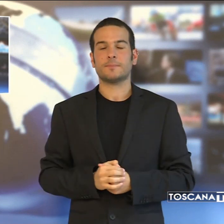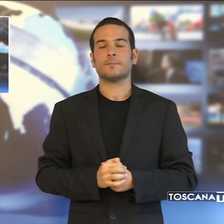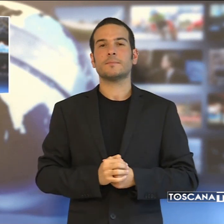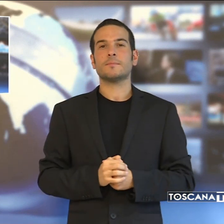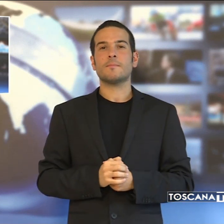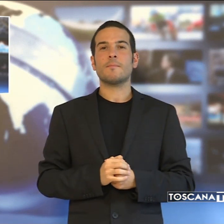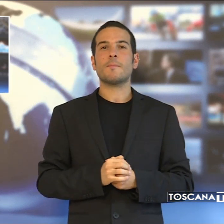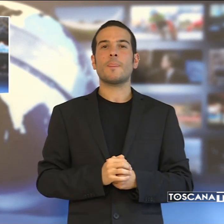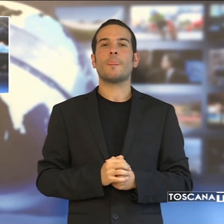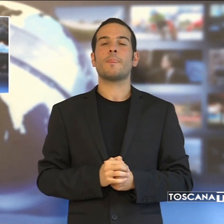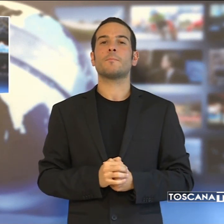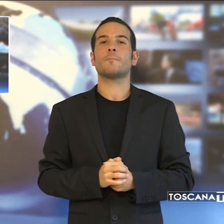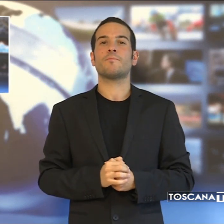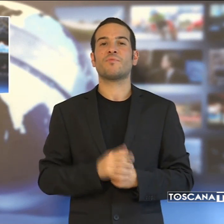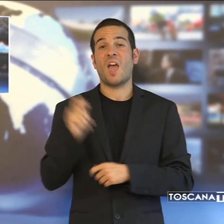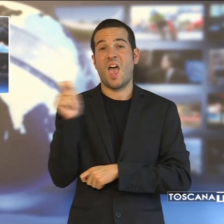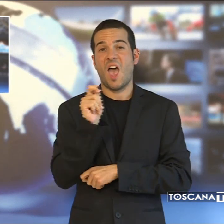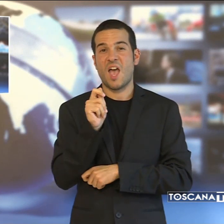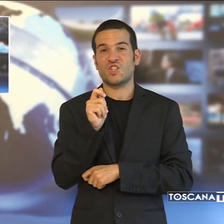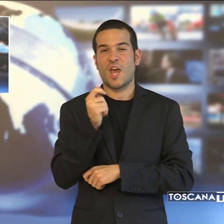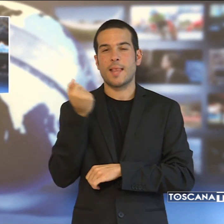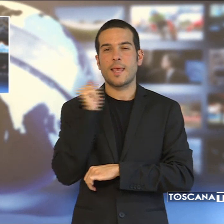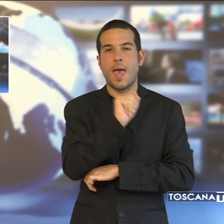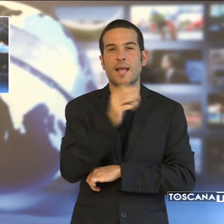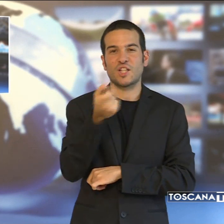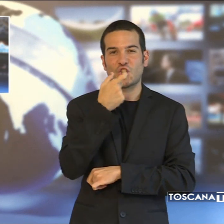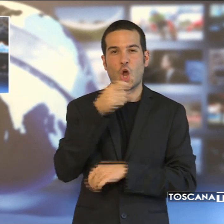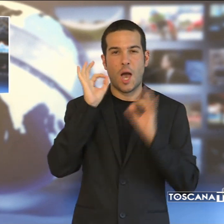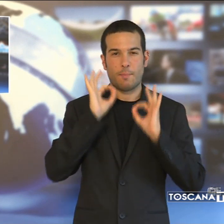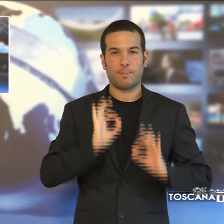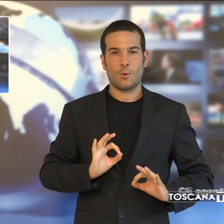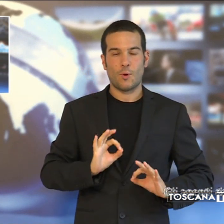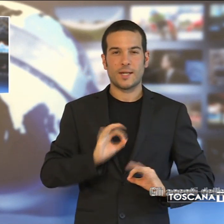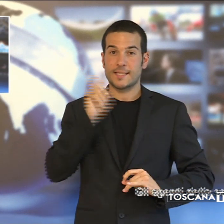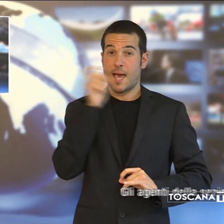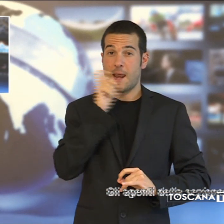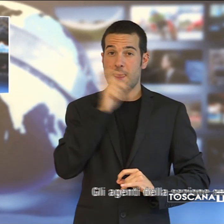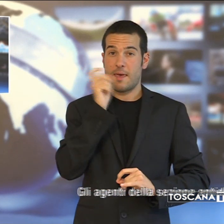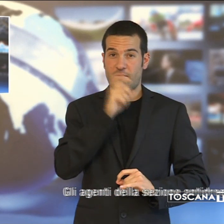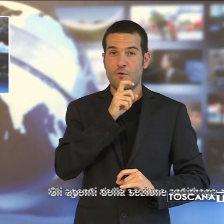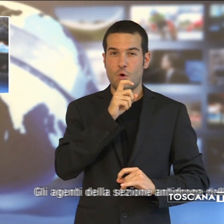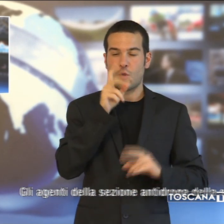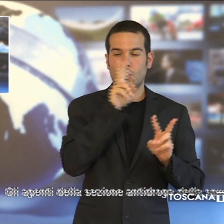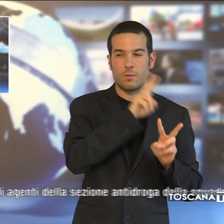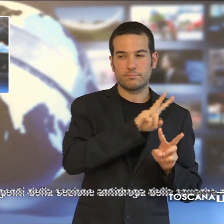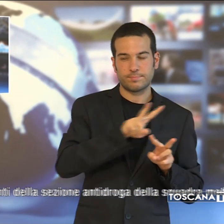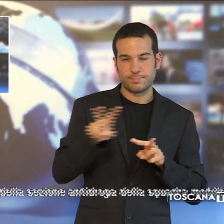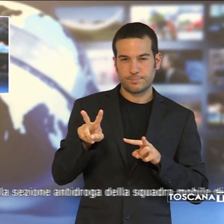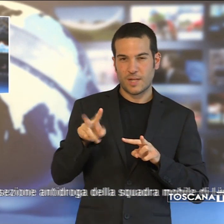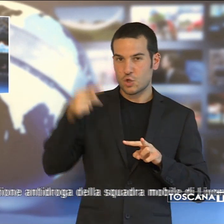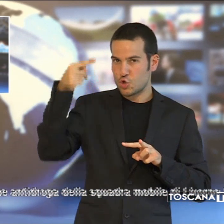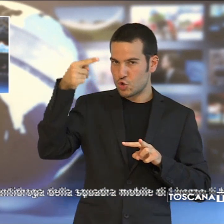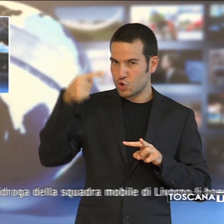Gli agenti della sezione antidroga della squadra mobile di Livorno li hanno tenuti d'occhio per giorni